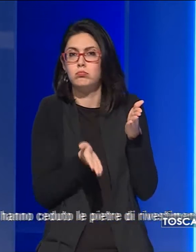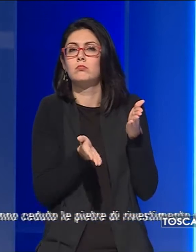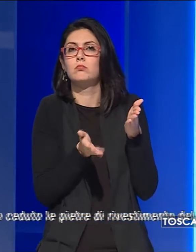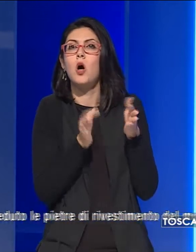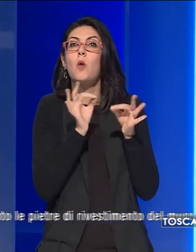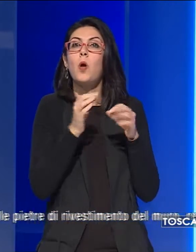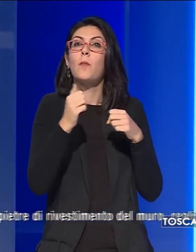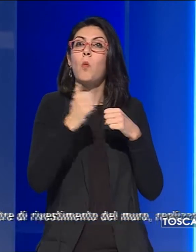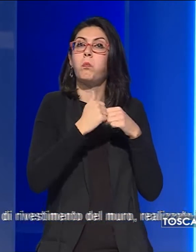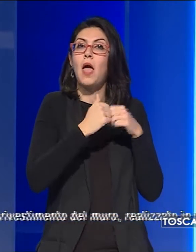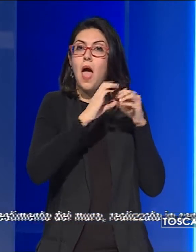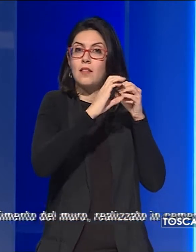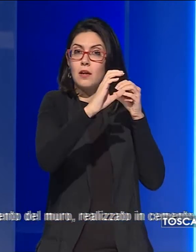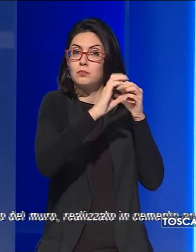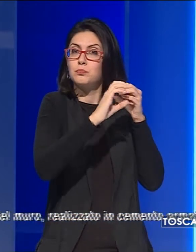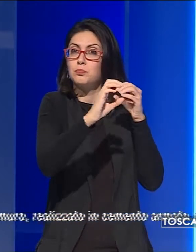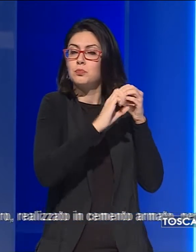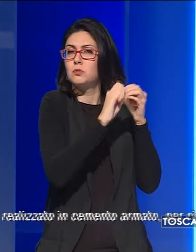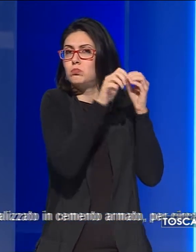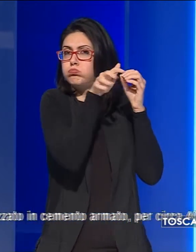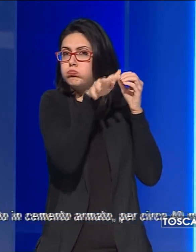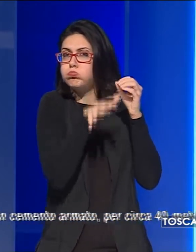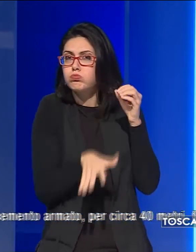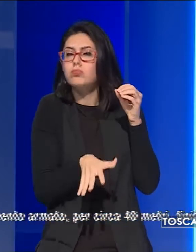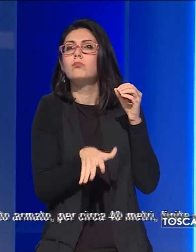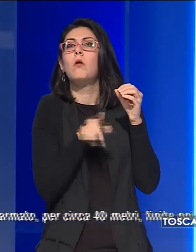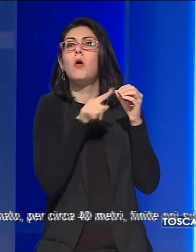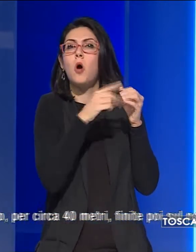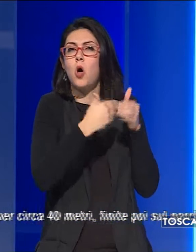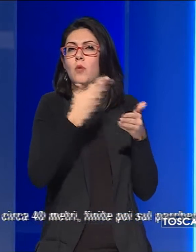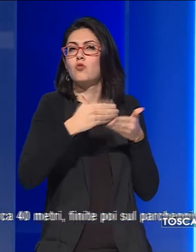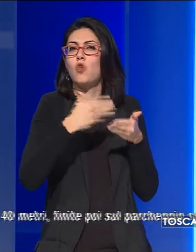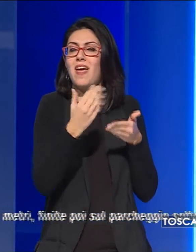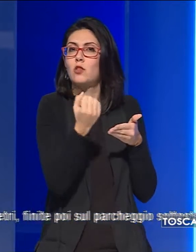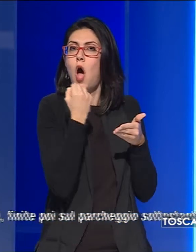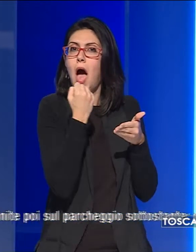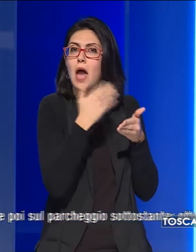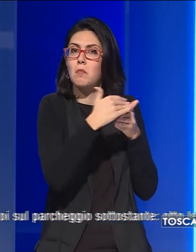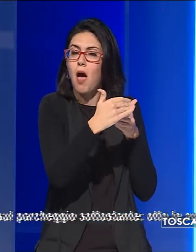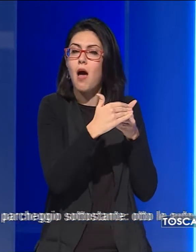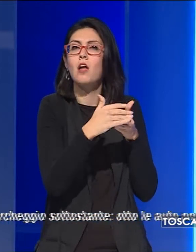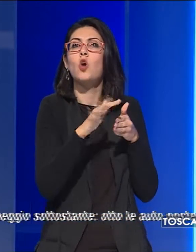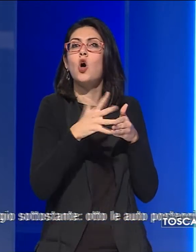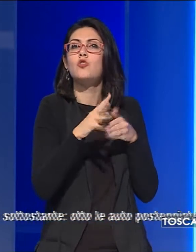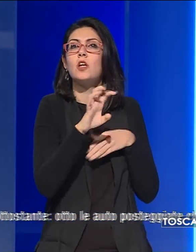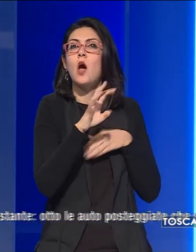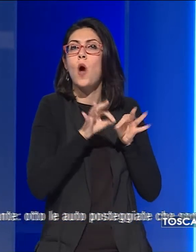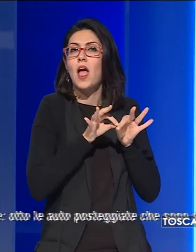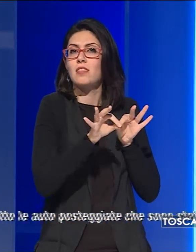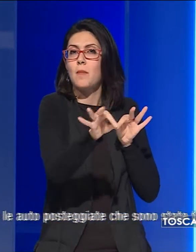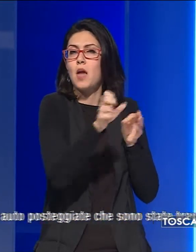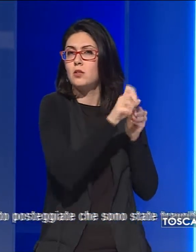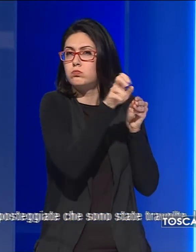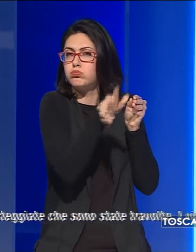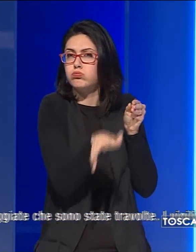ceduto le pietre di rivestimento del muro realizzato in cemento armato per circa 40 metri,